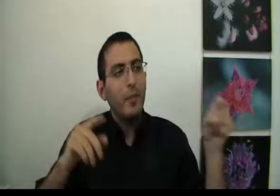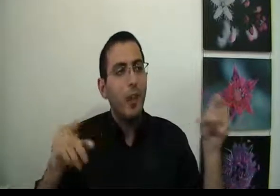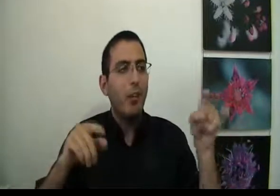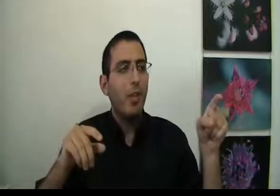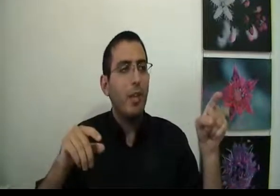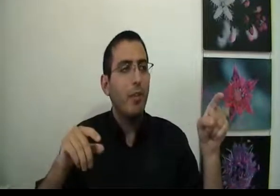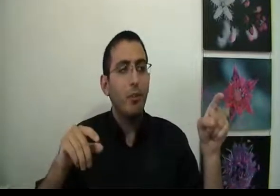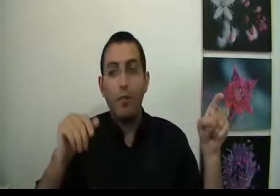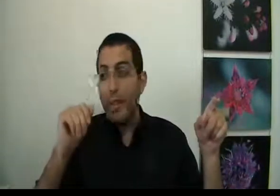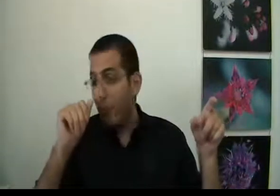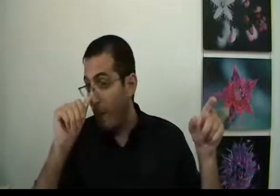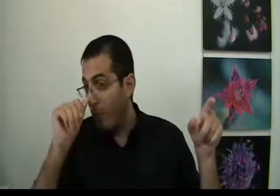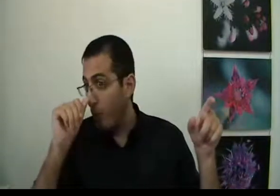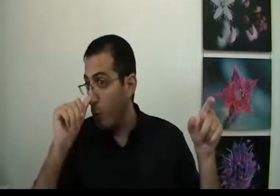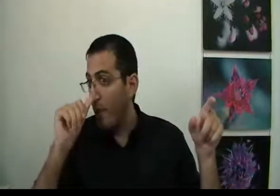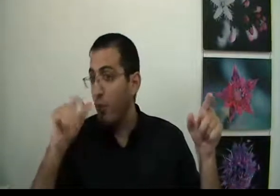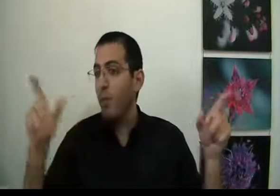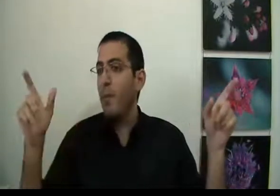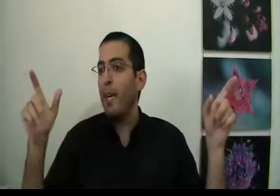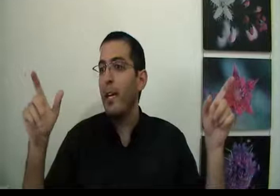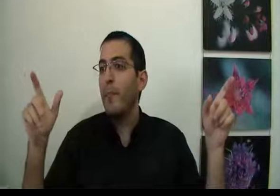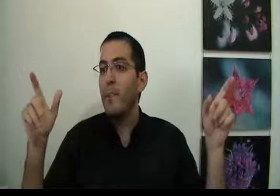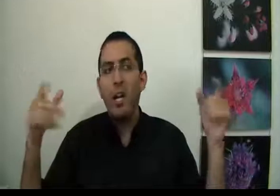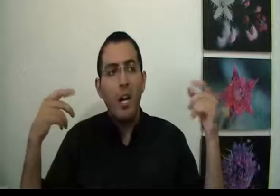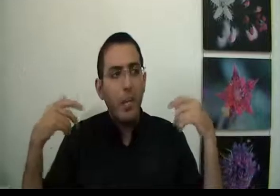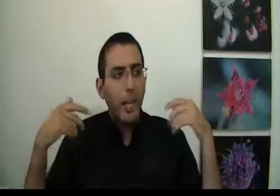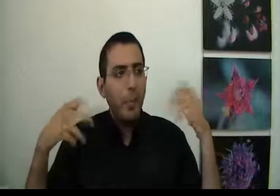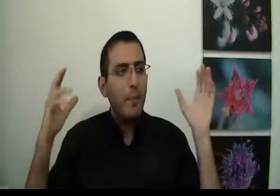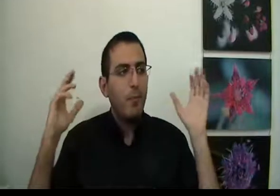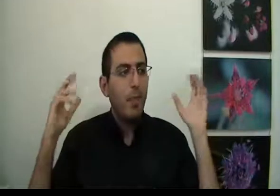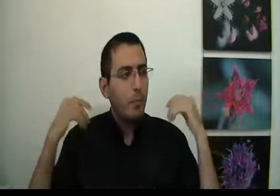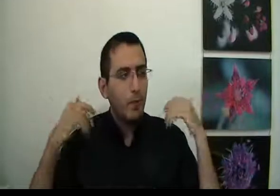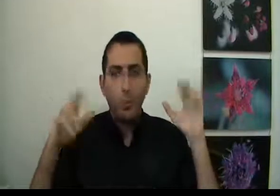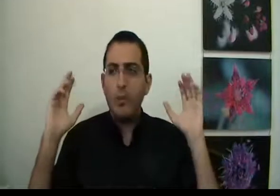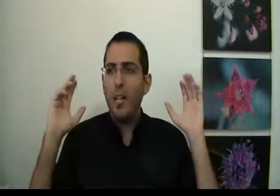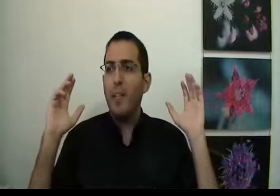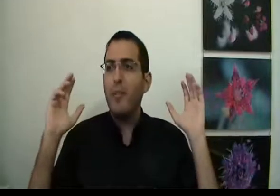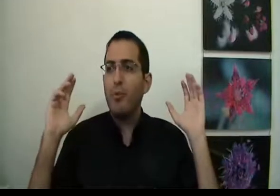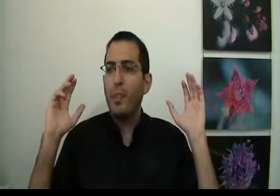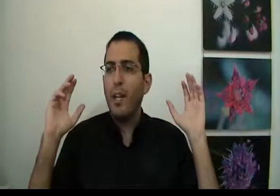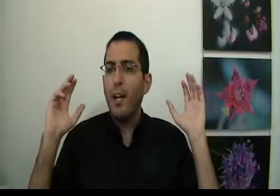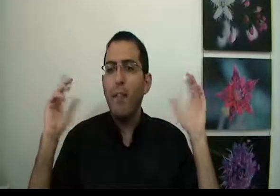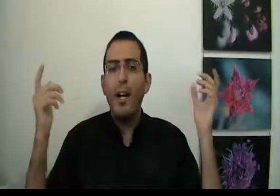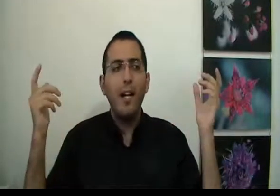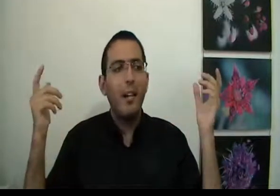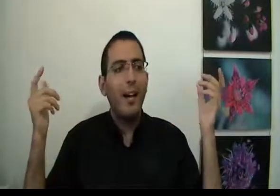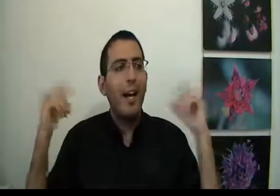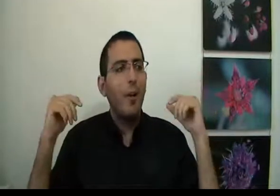ולא לשקר ולהגיד שטוב לי כי יש הרבה אנשים בדוגמה שטוב להם בחיים נגיד בן אדם שמוצחם בן אביך שהוא נראה אבל רע לו